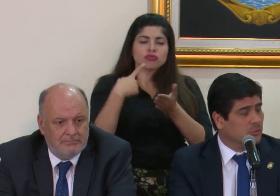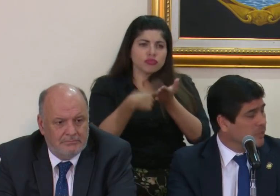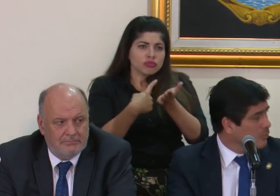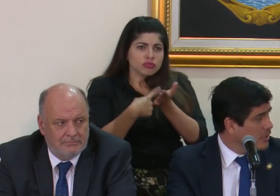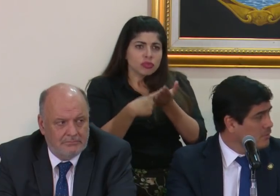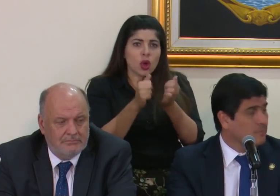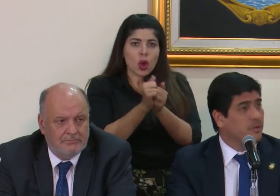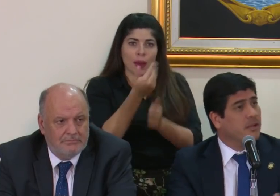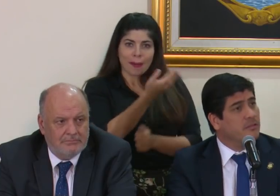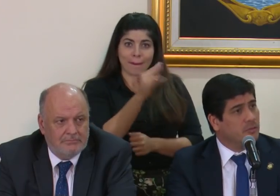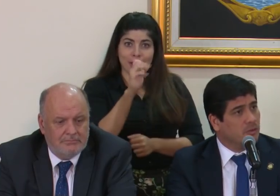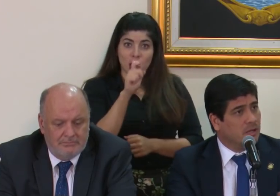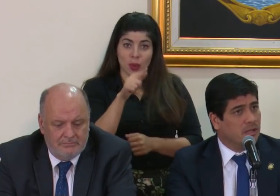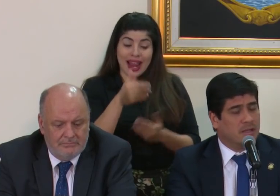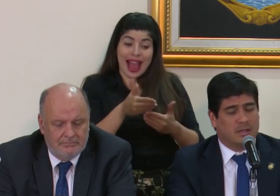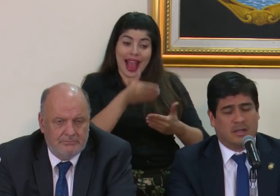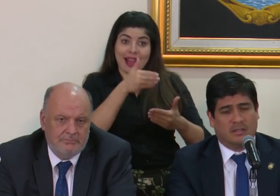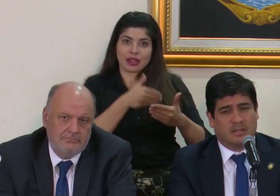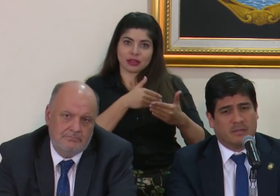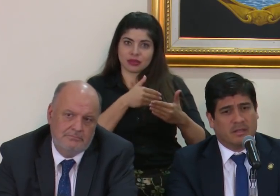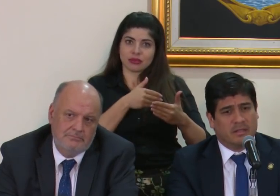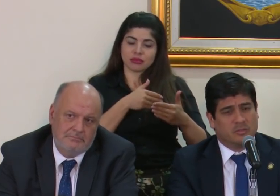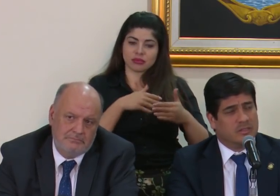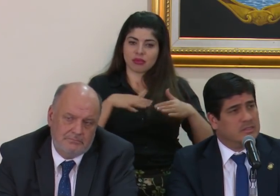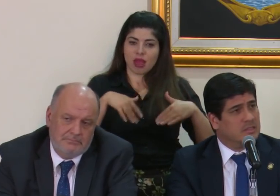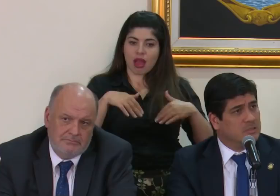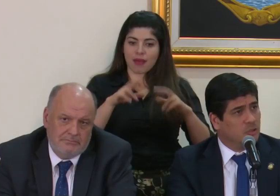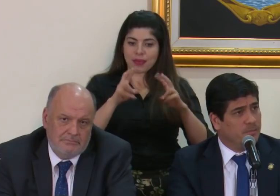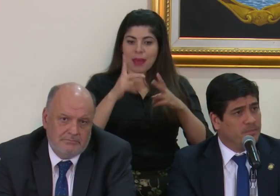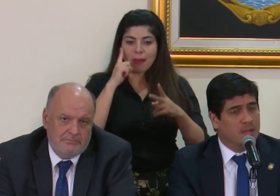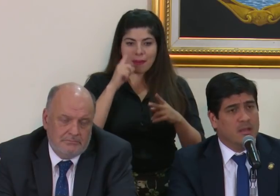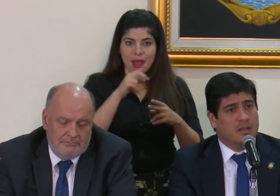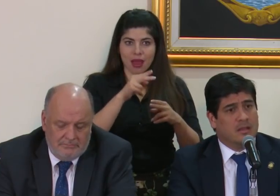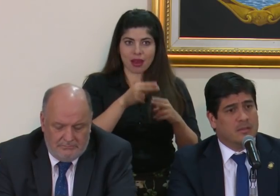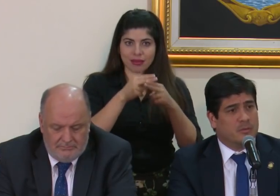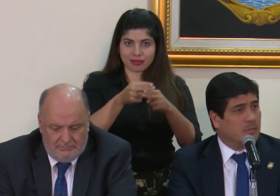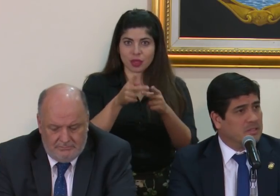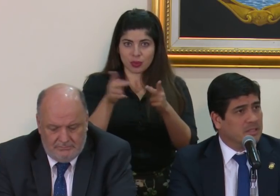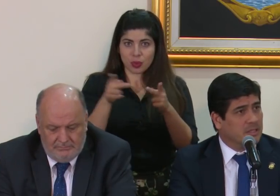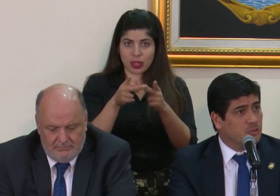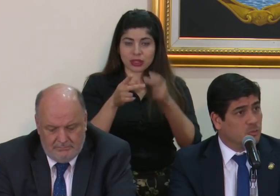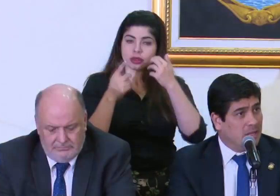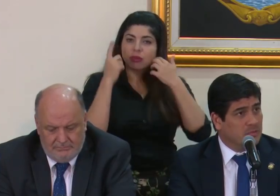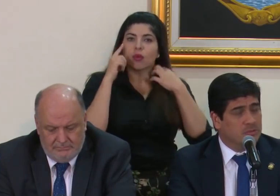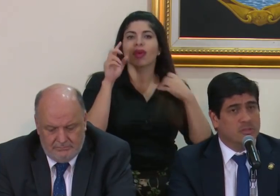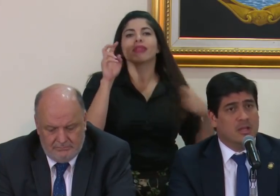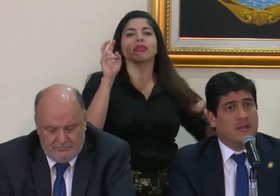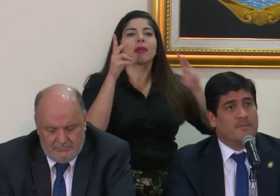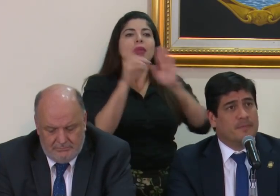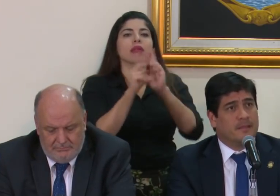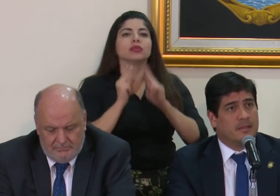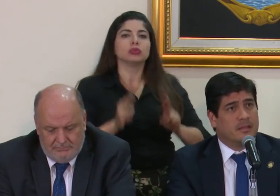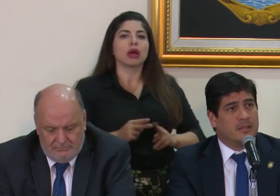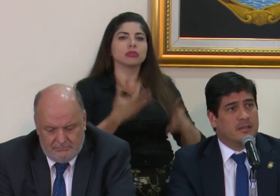con Manuel, previo al tema de su designación, el tema de derechos humanos,